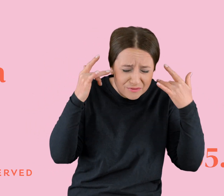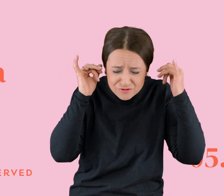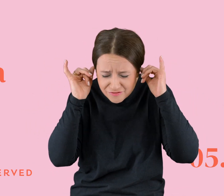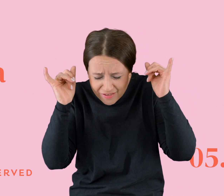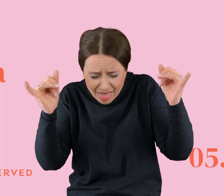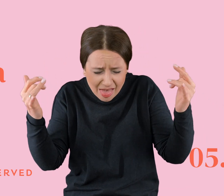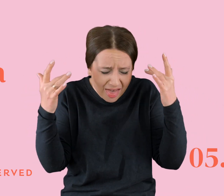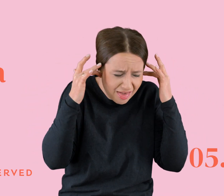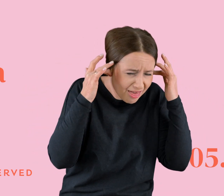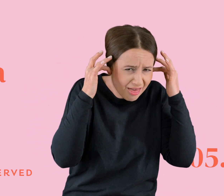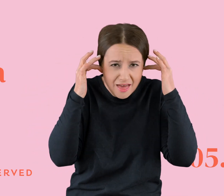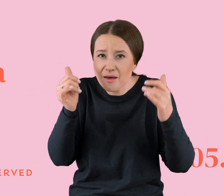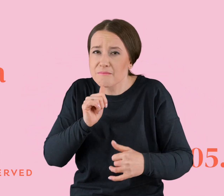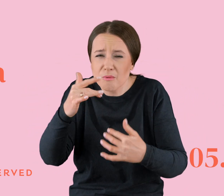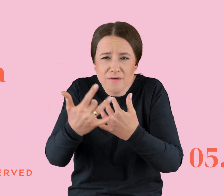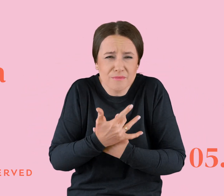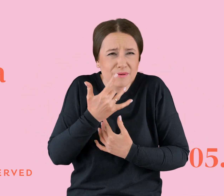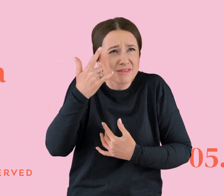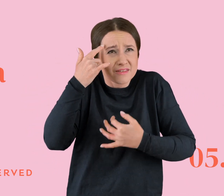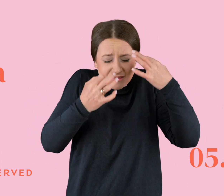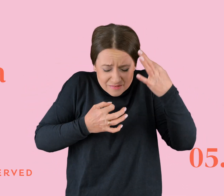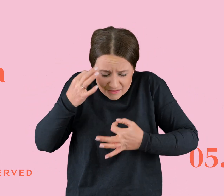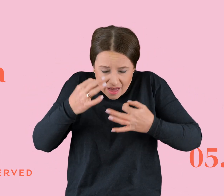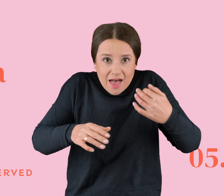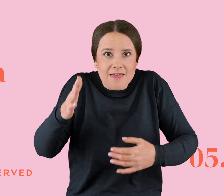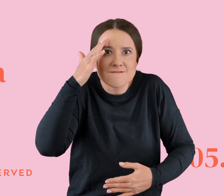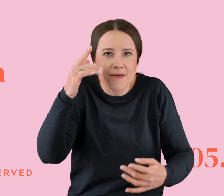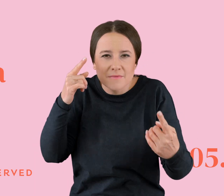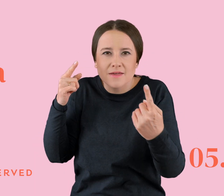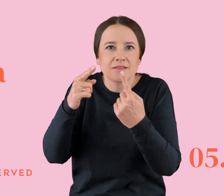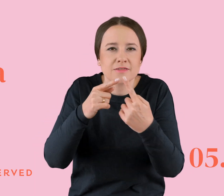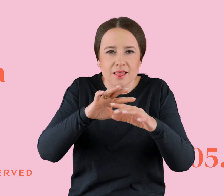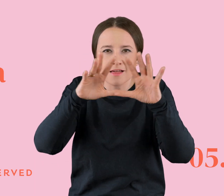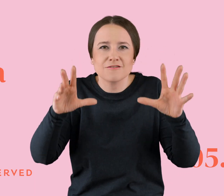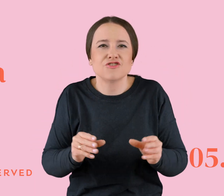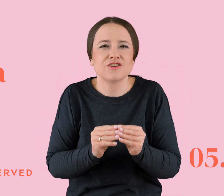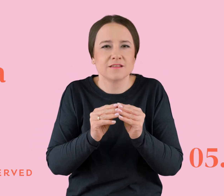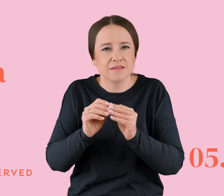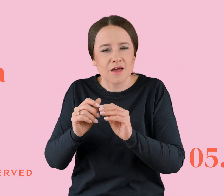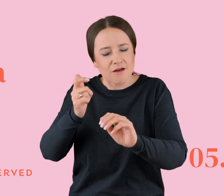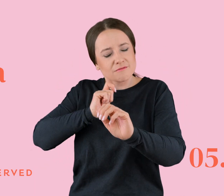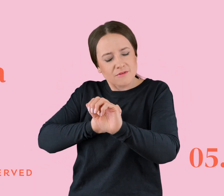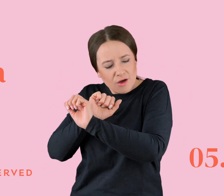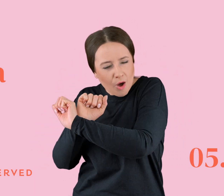Próbują wzbudzić we mnie wątpliwości, ale ja wiem, że celem tego wszystkiego jest ochronienie mnie przed upadkiem.